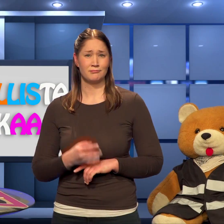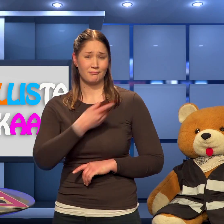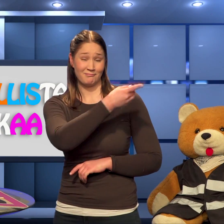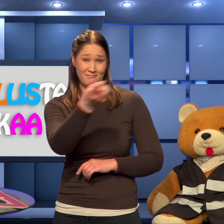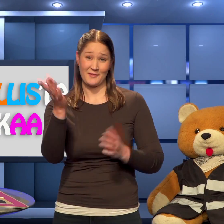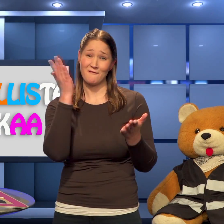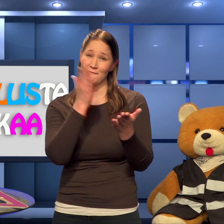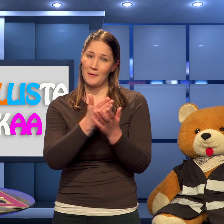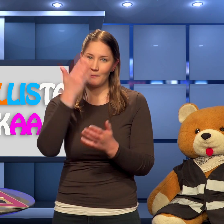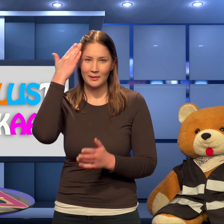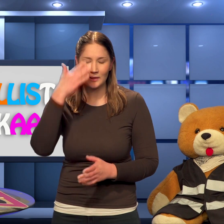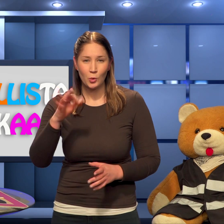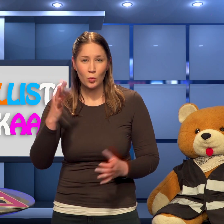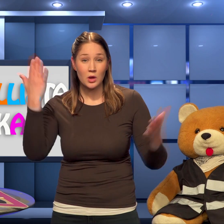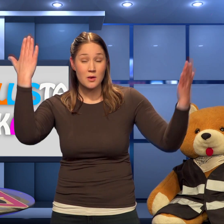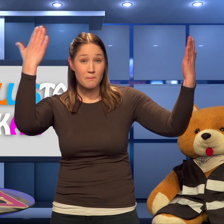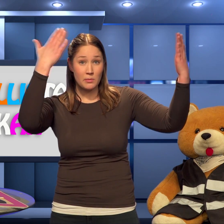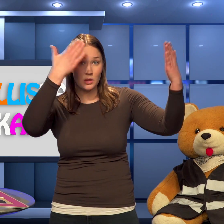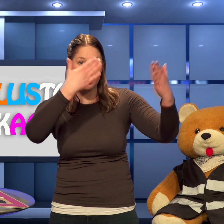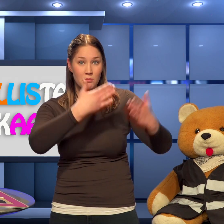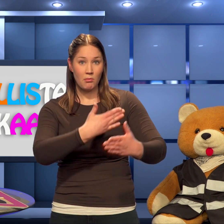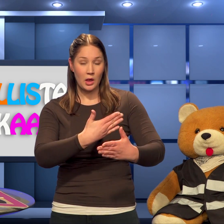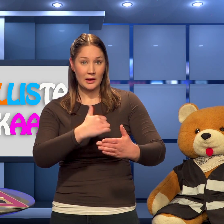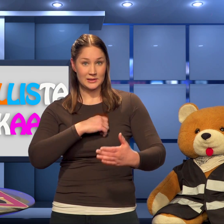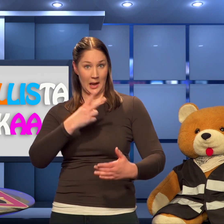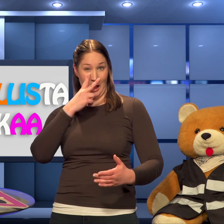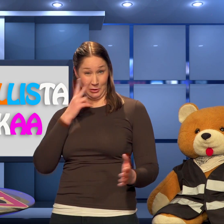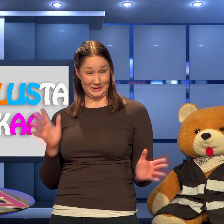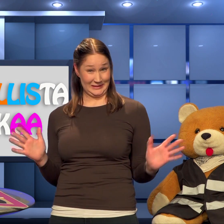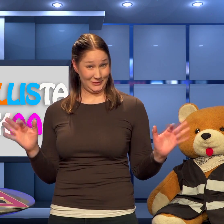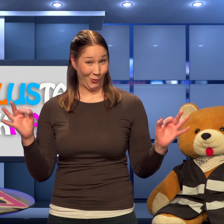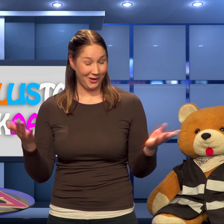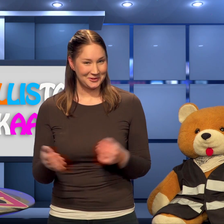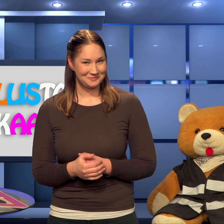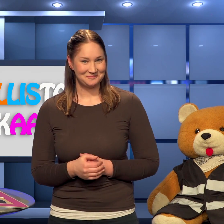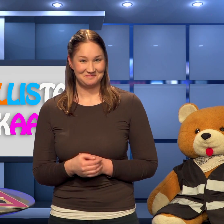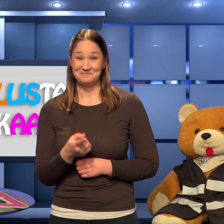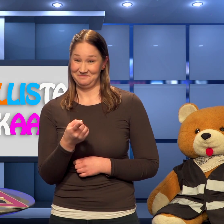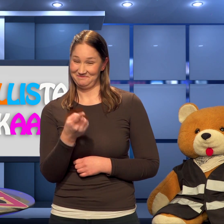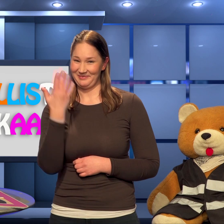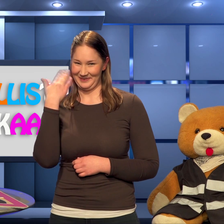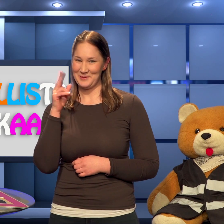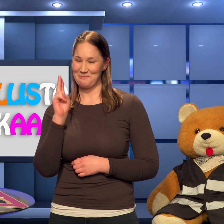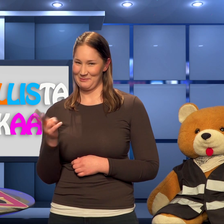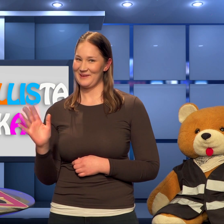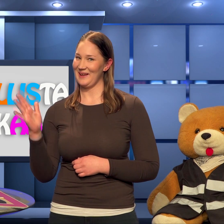Tiedätte jo varmasti, kuinka saatte itsenne näkyvämmäksi muille pimeässä. Arvaatko jo? Aivan.